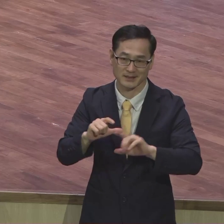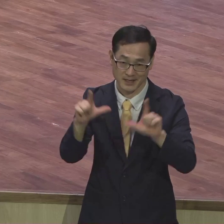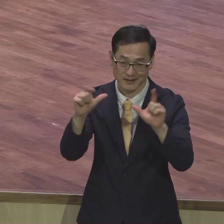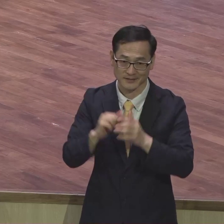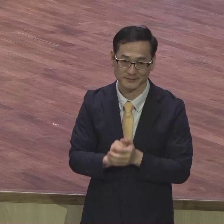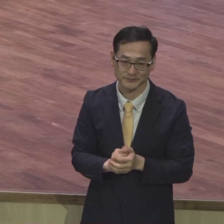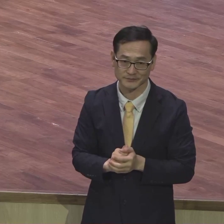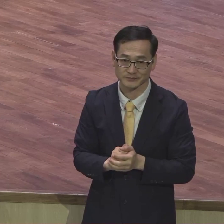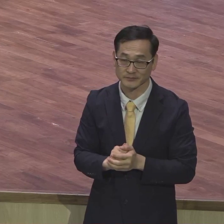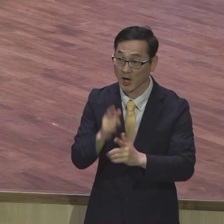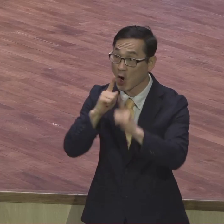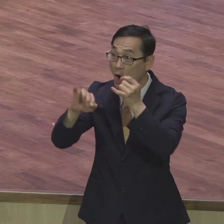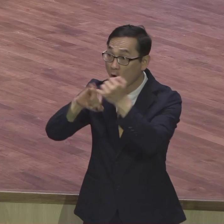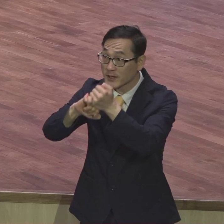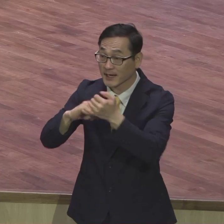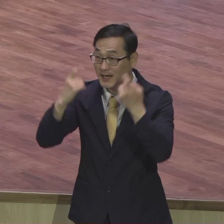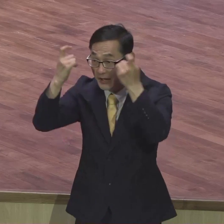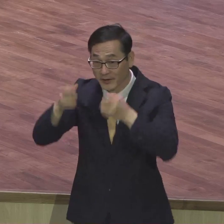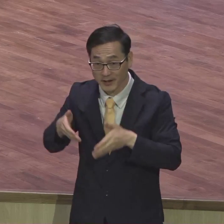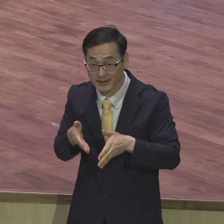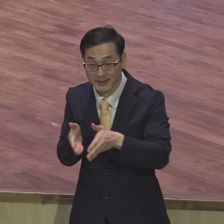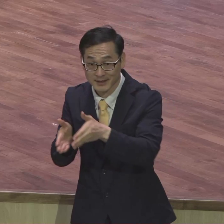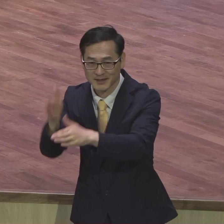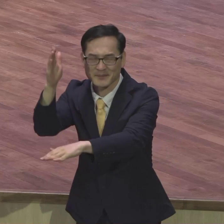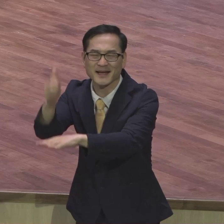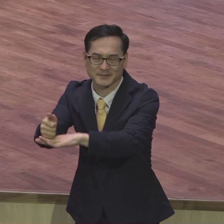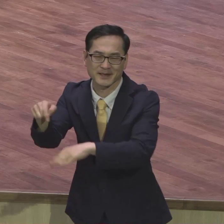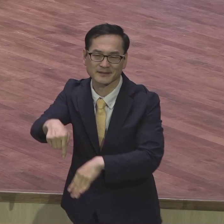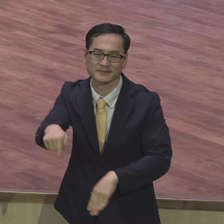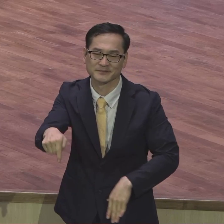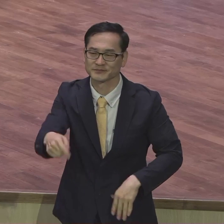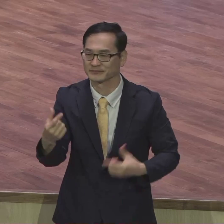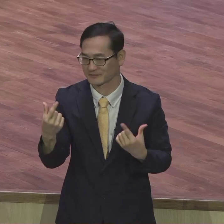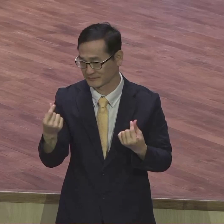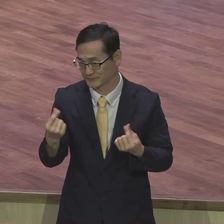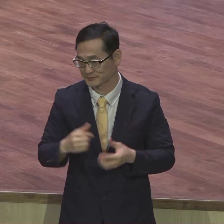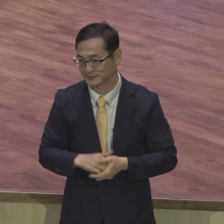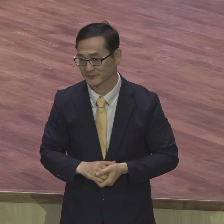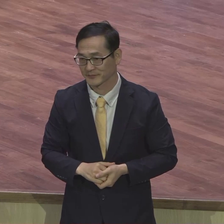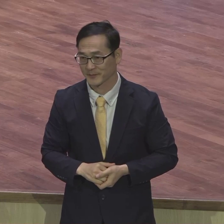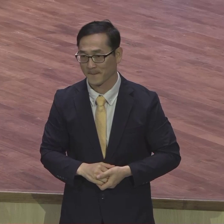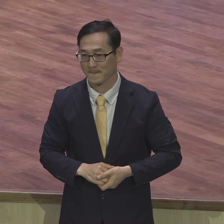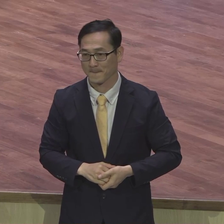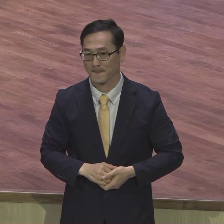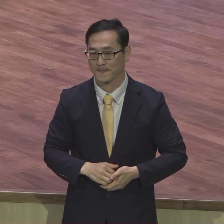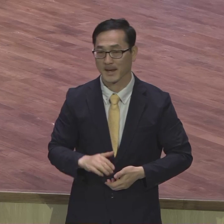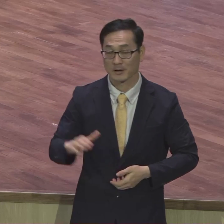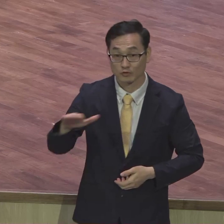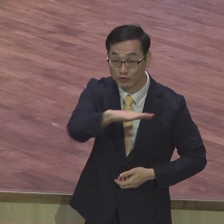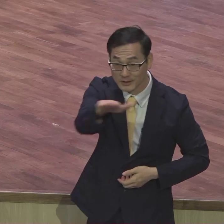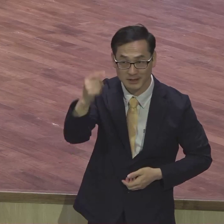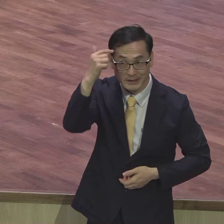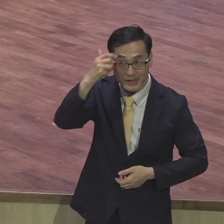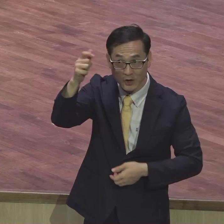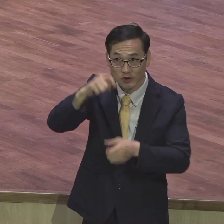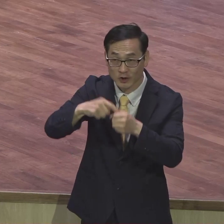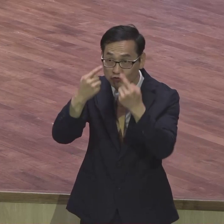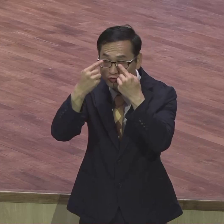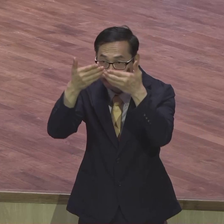특별히 우리가 영적 눈을 열고 볼 수 있을 것이 뭐냐 언약의 여정을